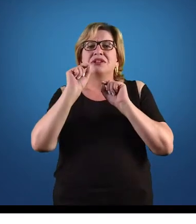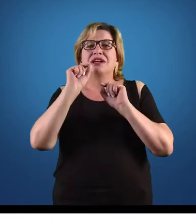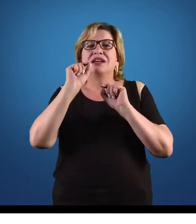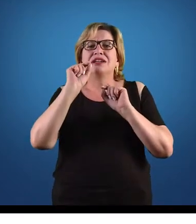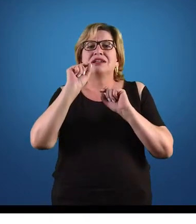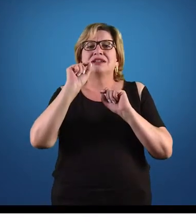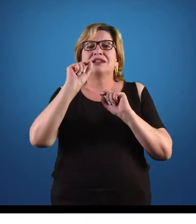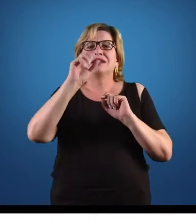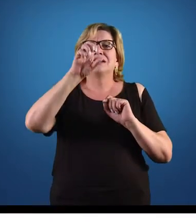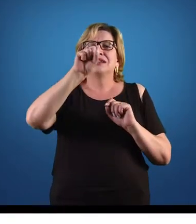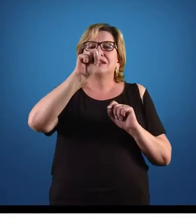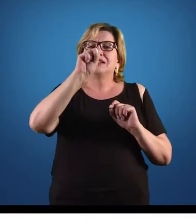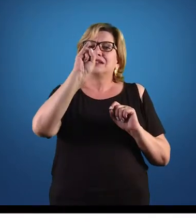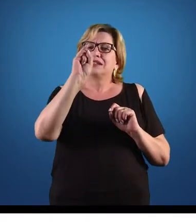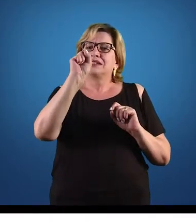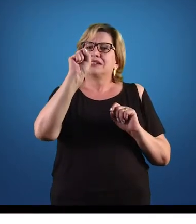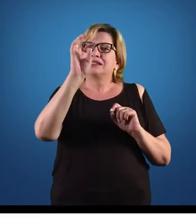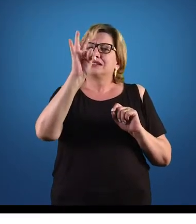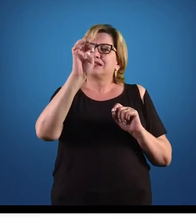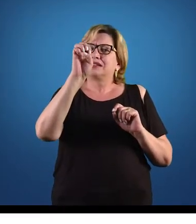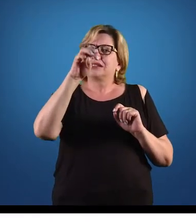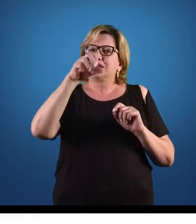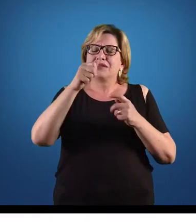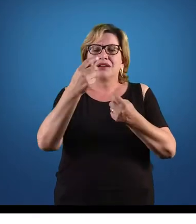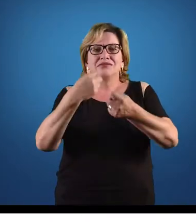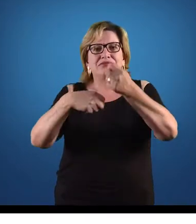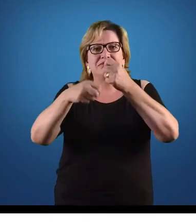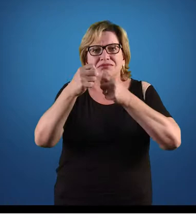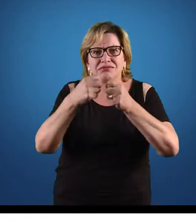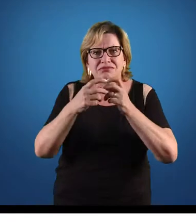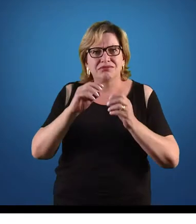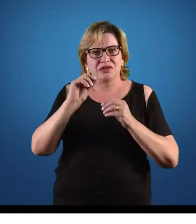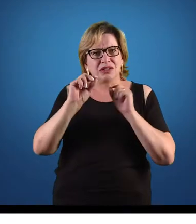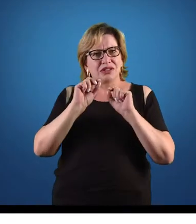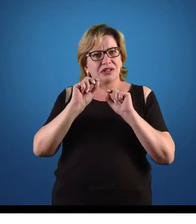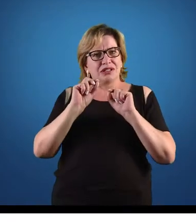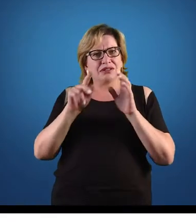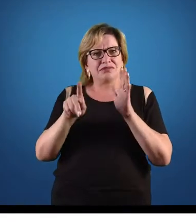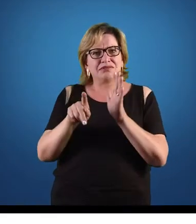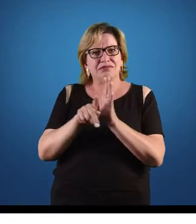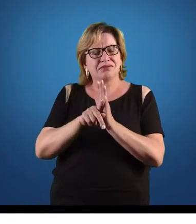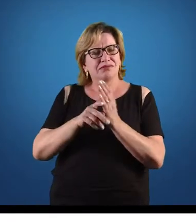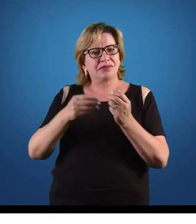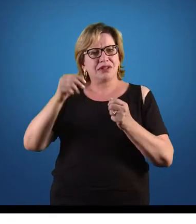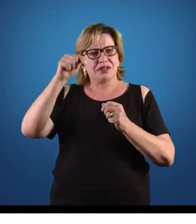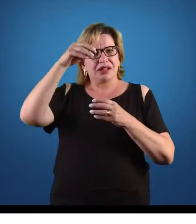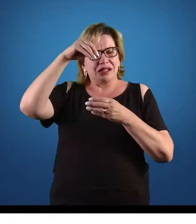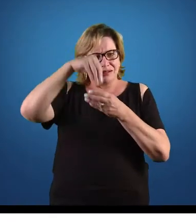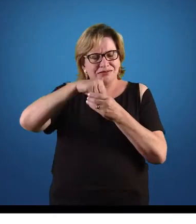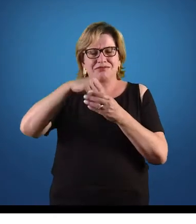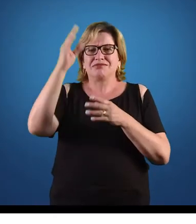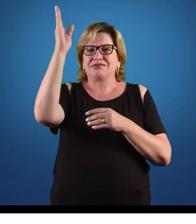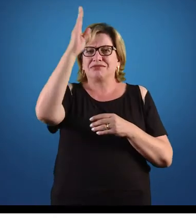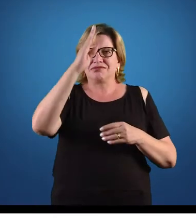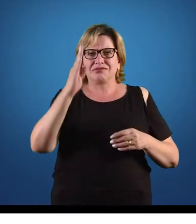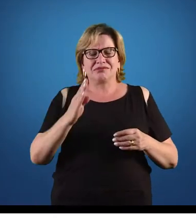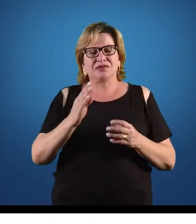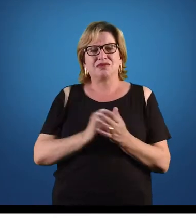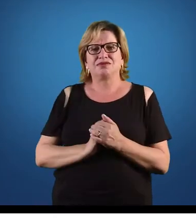o sistema econômico. Esse sistema econômico dentro do Estado brasileiro.